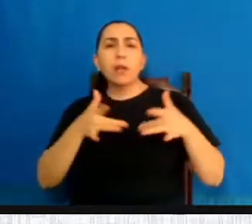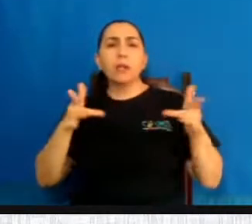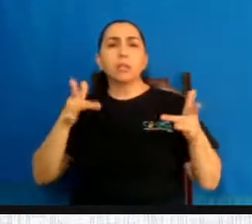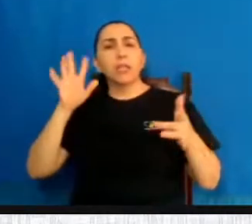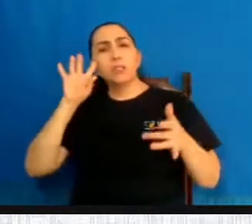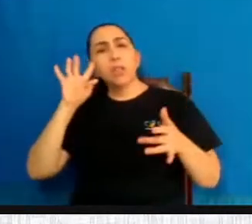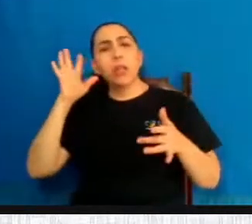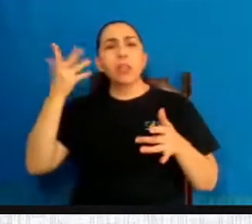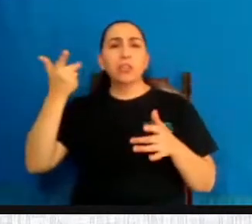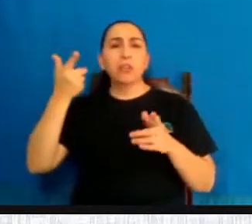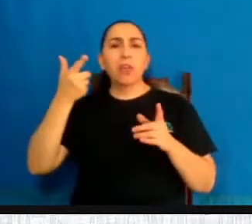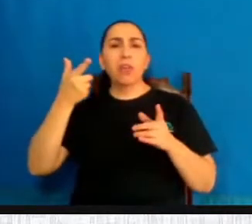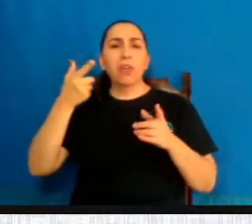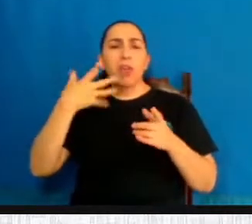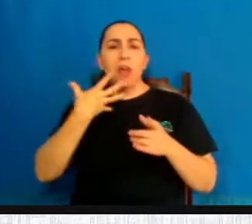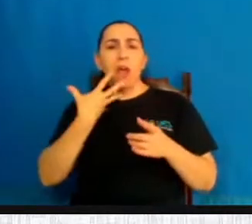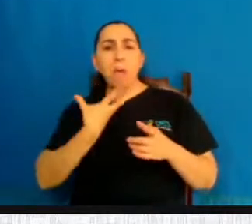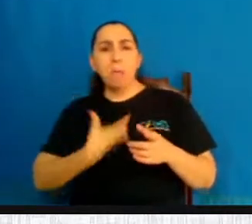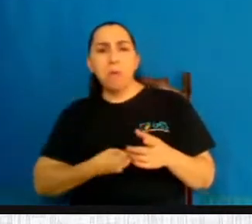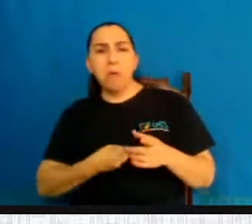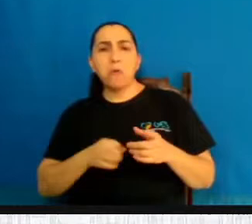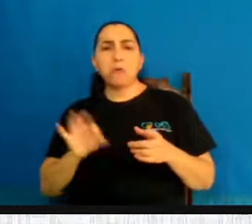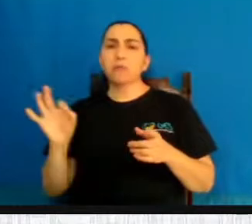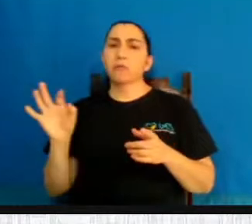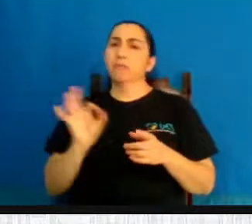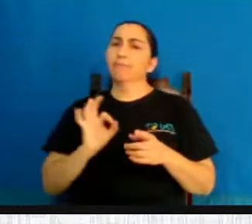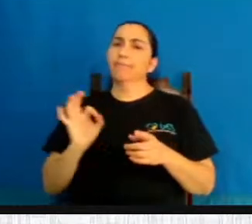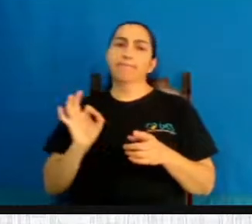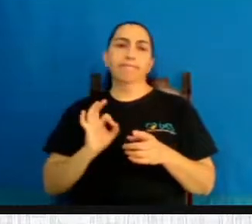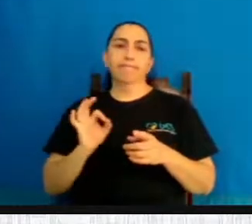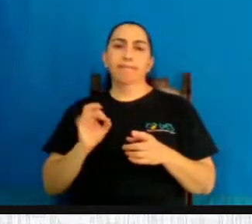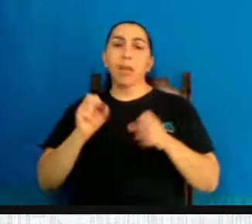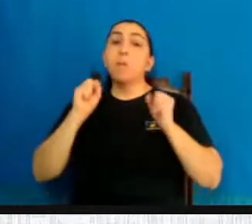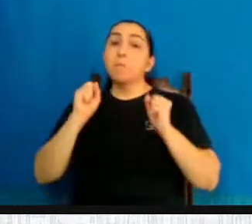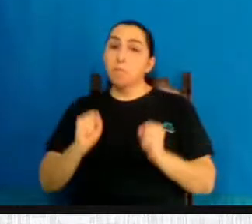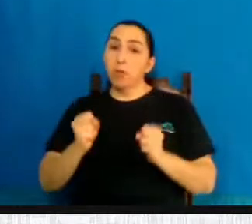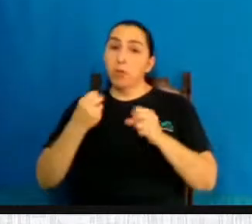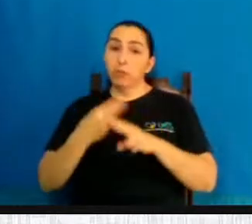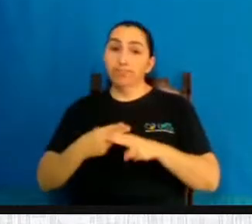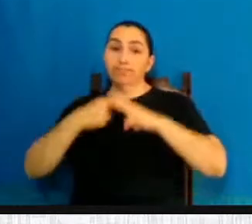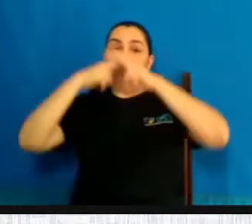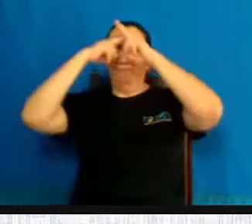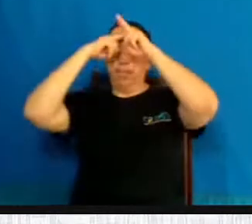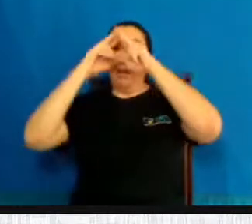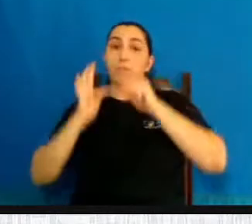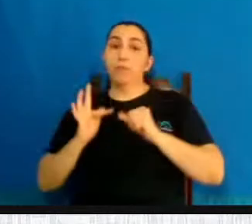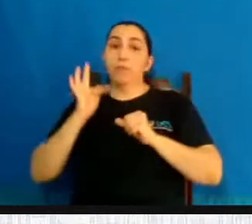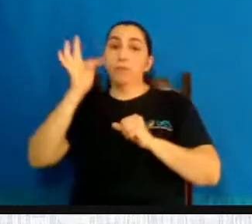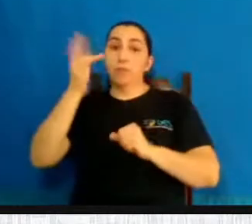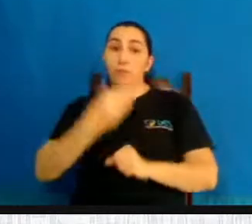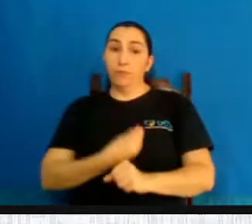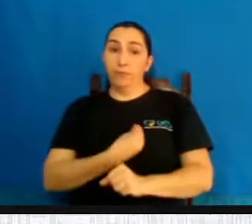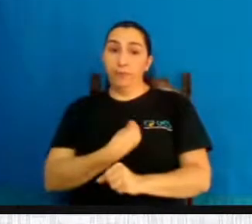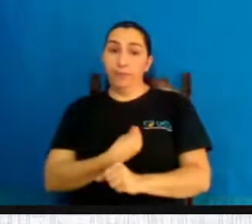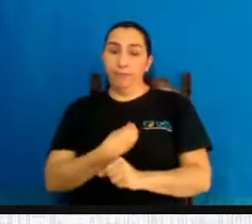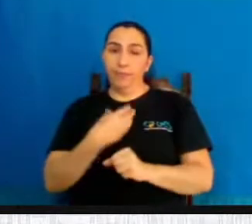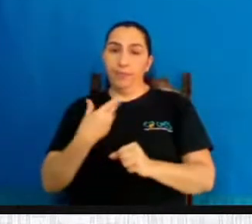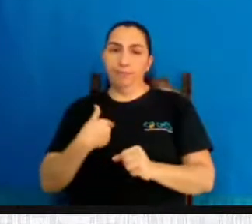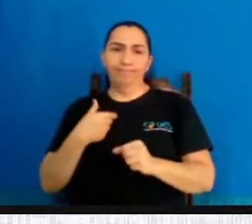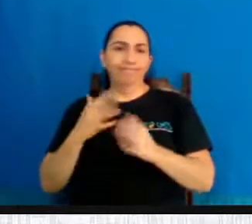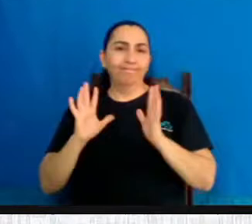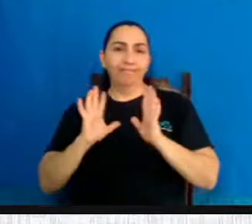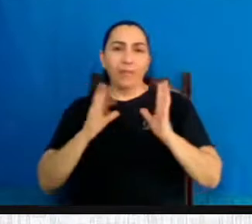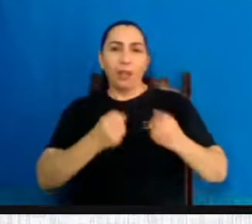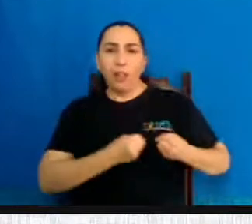aborto, pelo contrário, pode se tornar mais um grande trauma na sua vida, não permita que isso aconteça, doe a